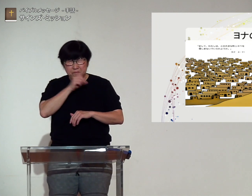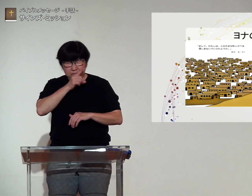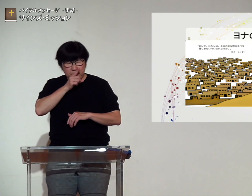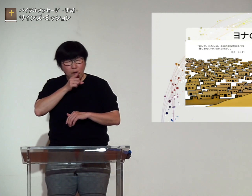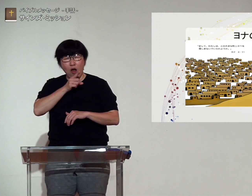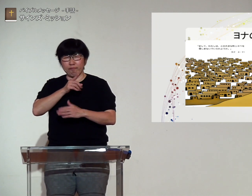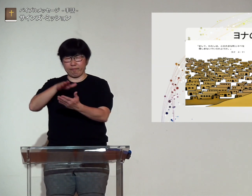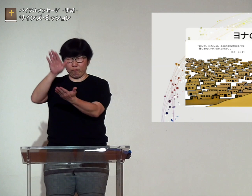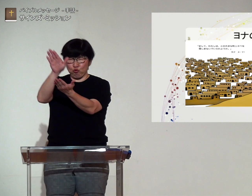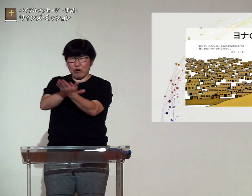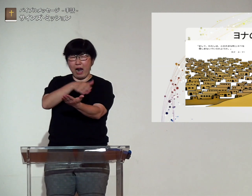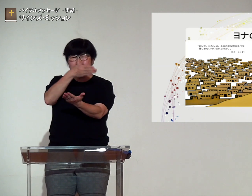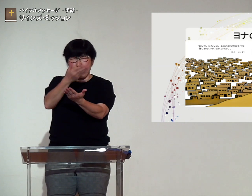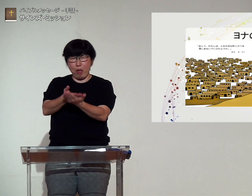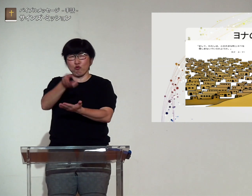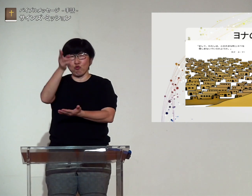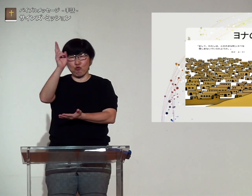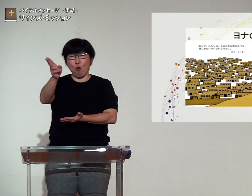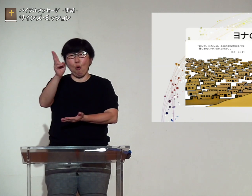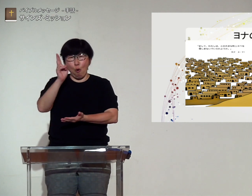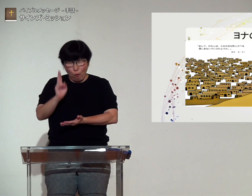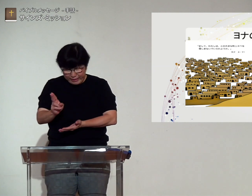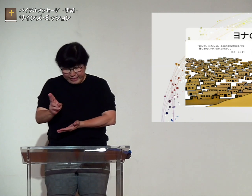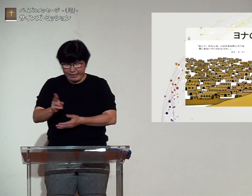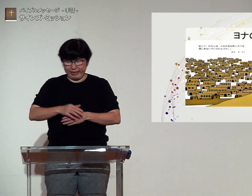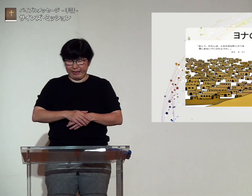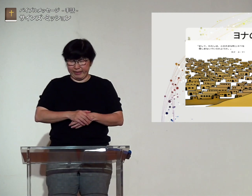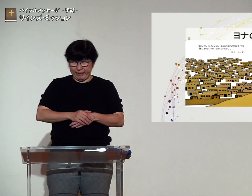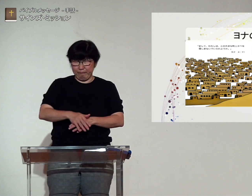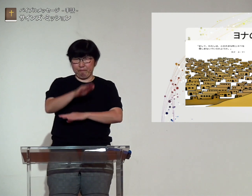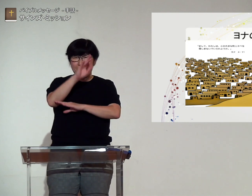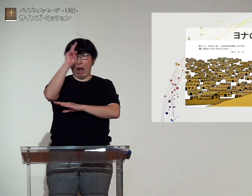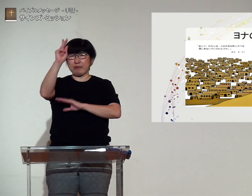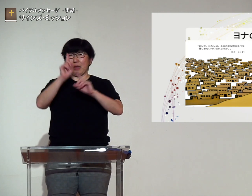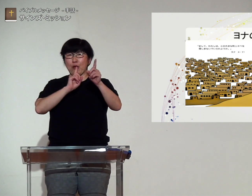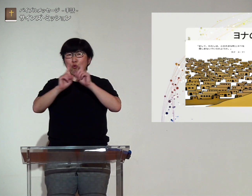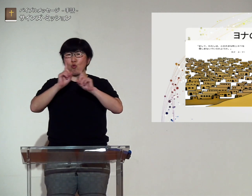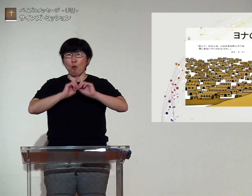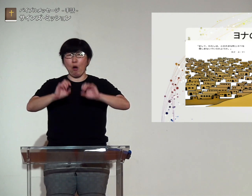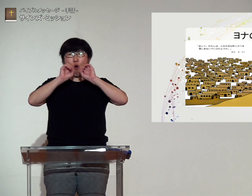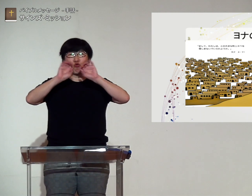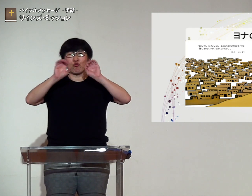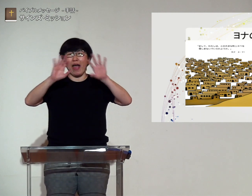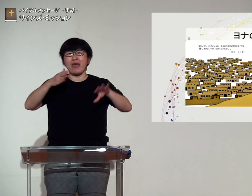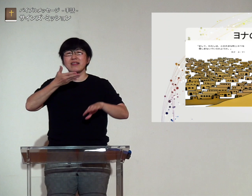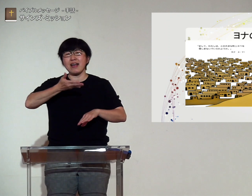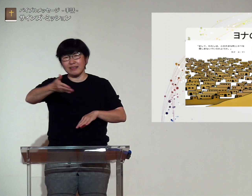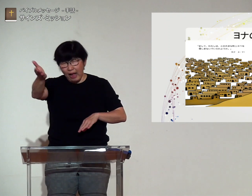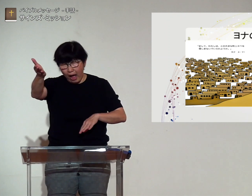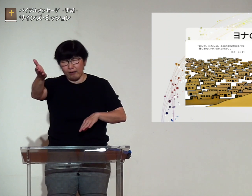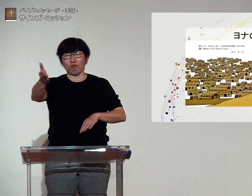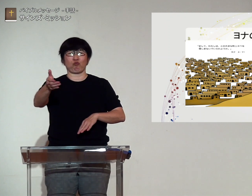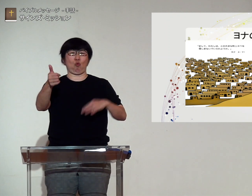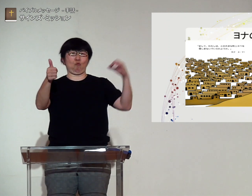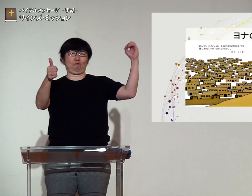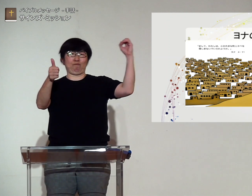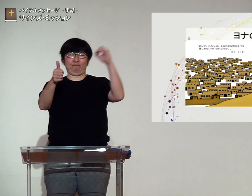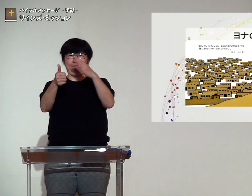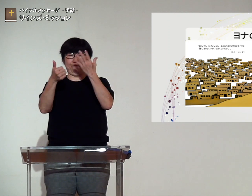神様があなた方の悪を食い改めるように言っていると神様の言葉を伝えな